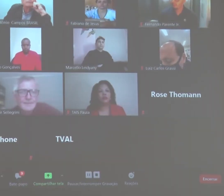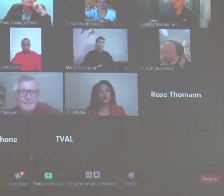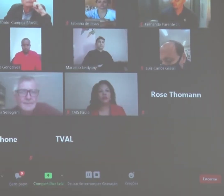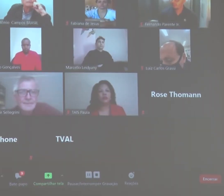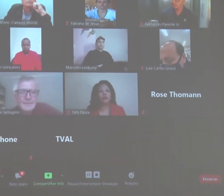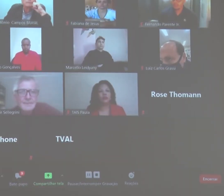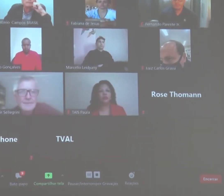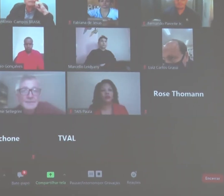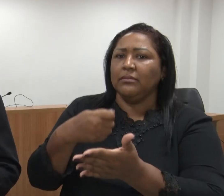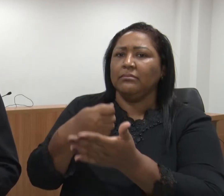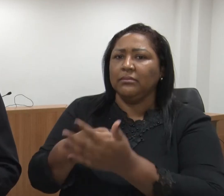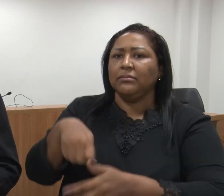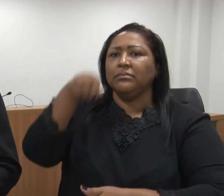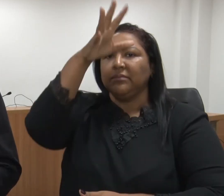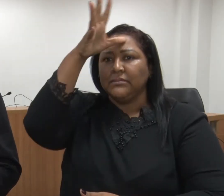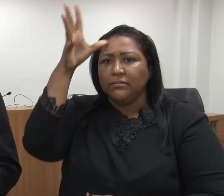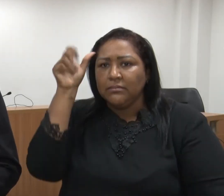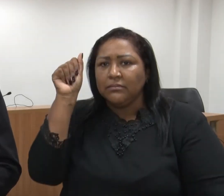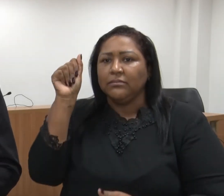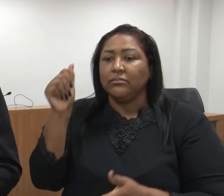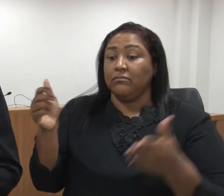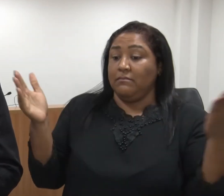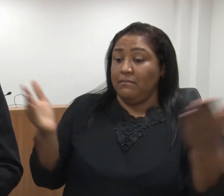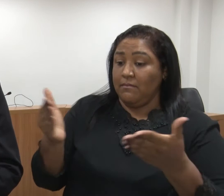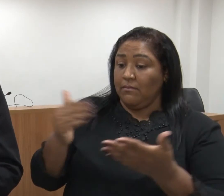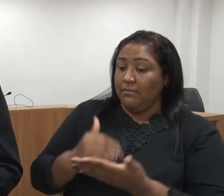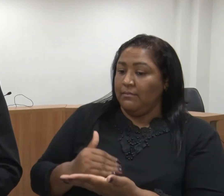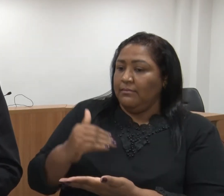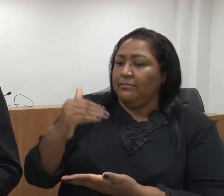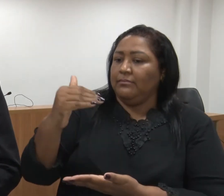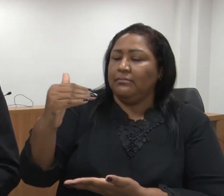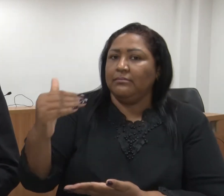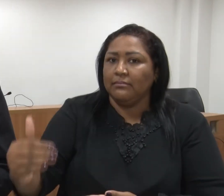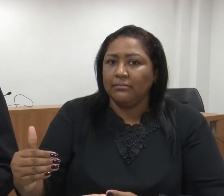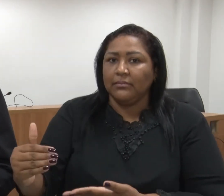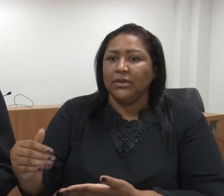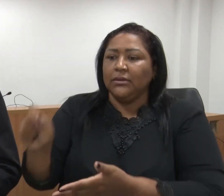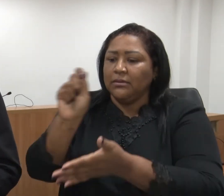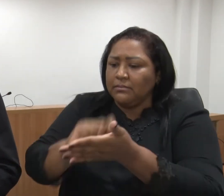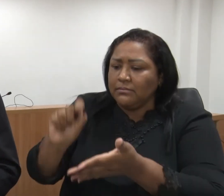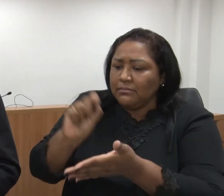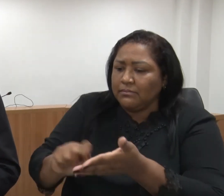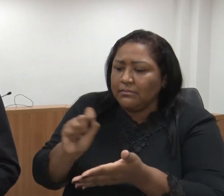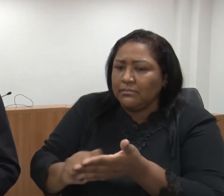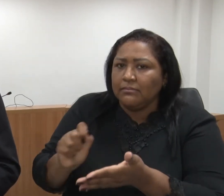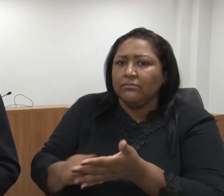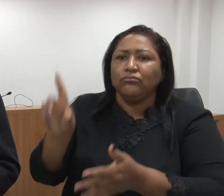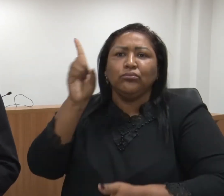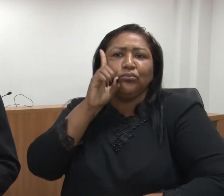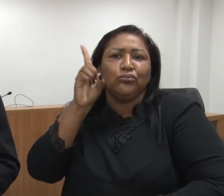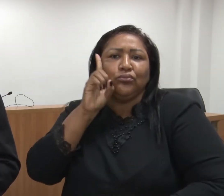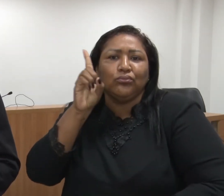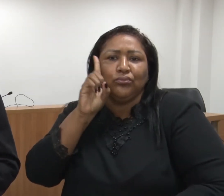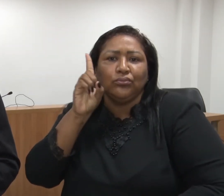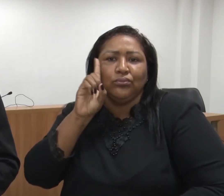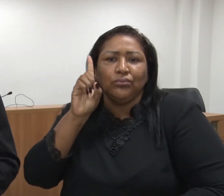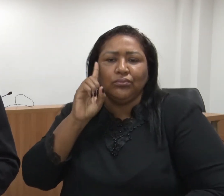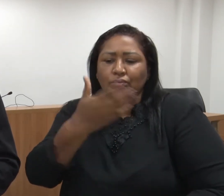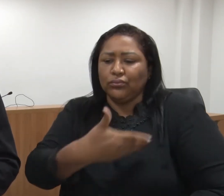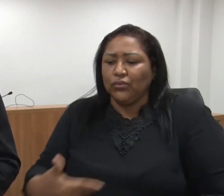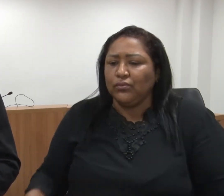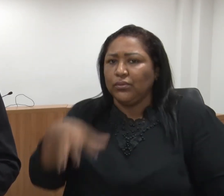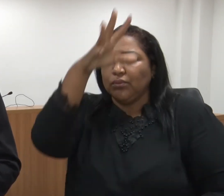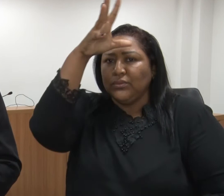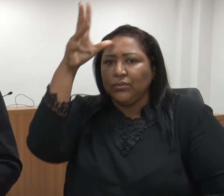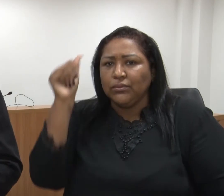demandas das pessoas surdas. Nós vamos, partir de agora, colocar na agenda diária do governo do Estado, da Assembleia,